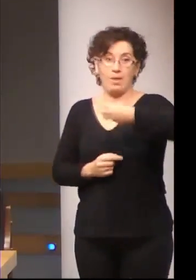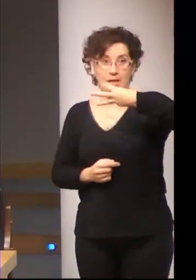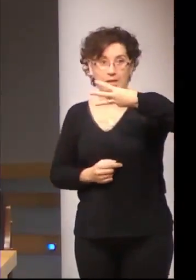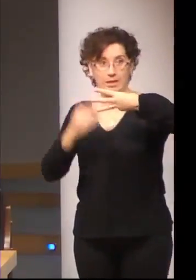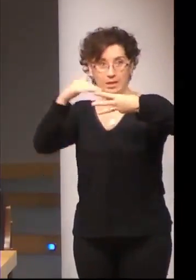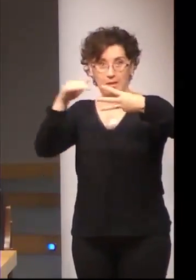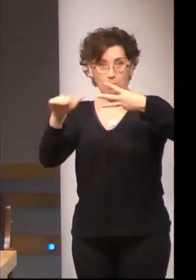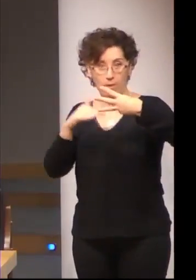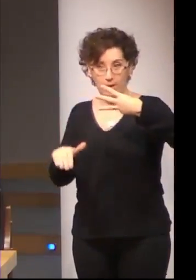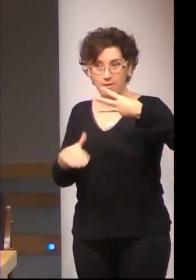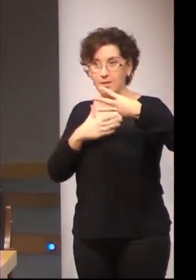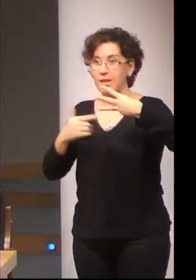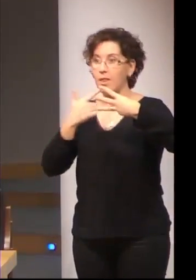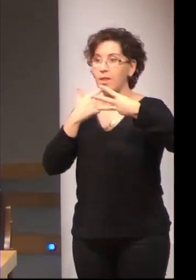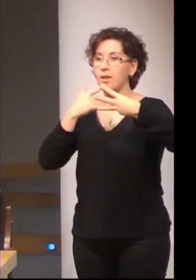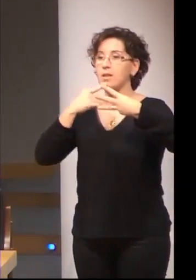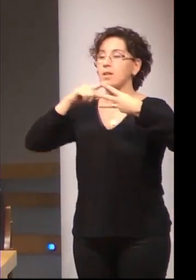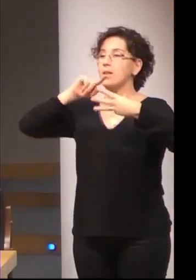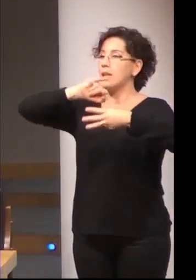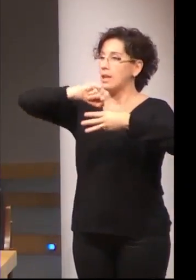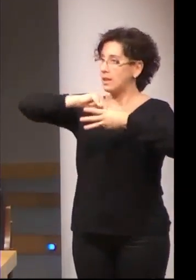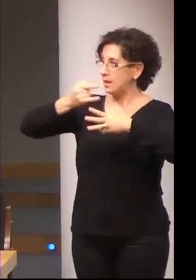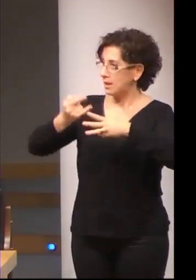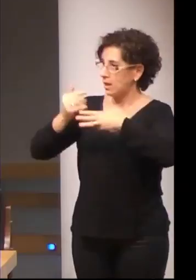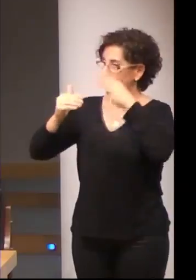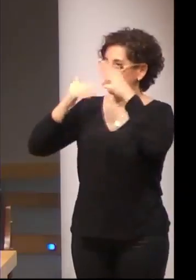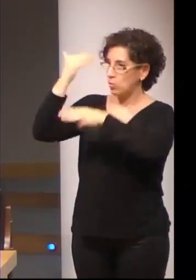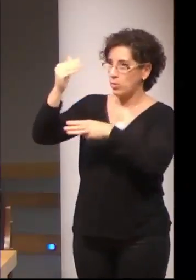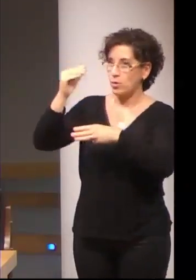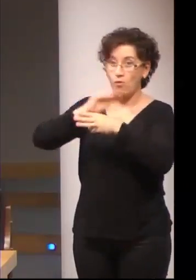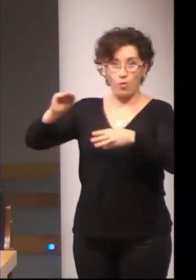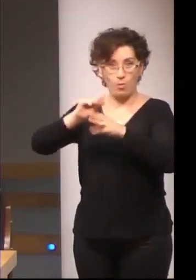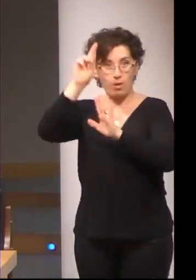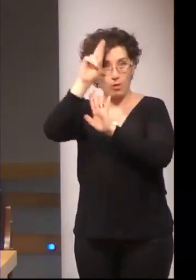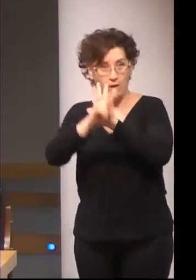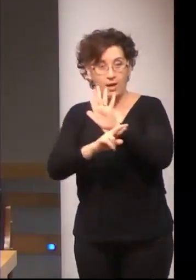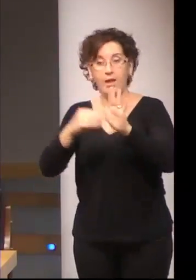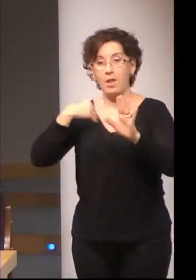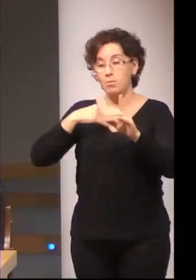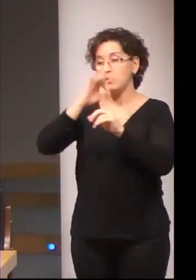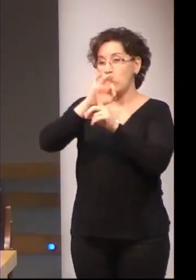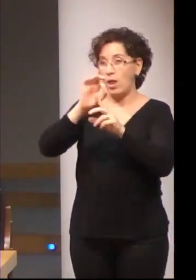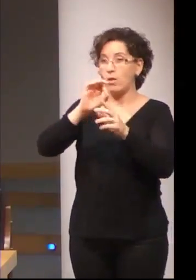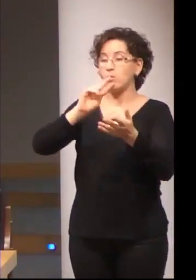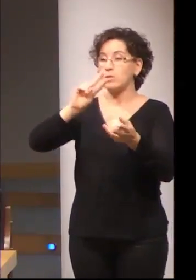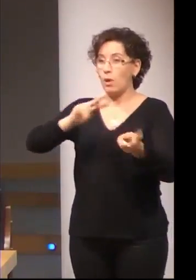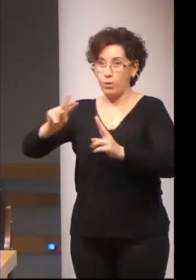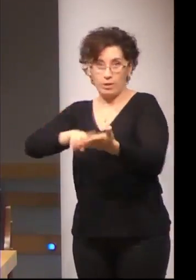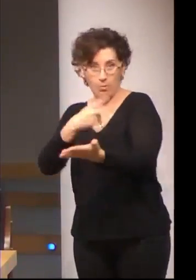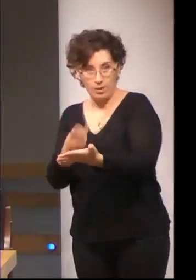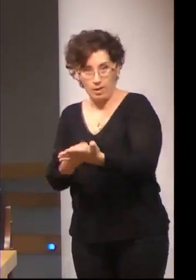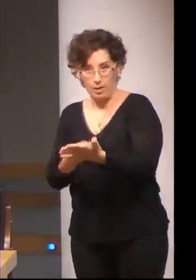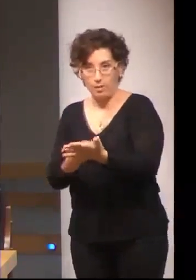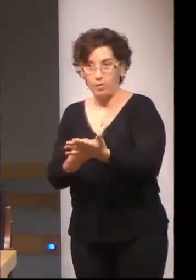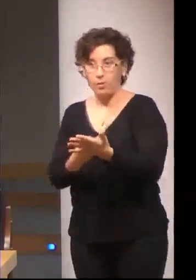tendríamos ya ese técnico superior de formación reglada con los grados de traducción e interpretación y ahí es donde